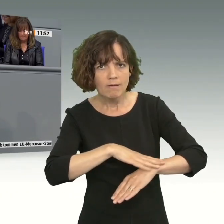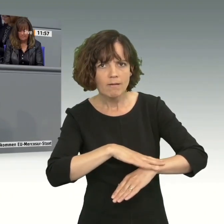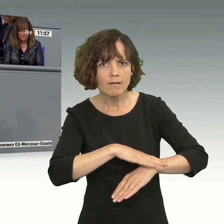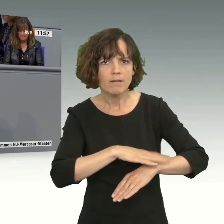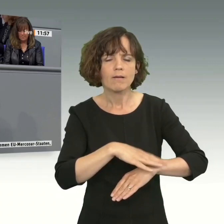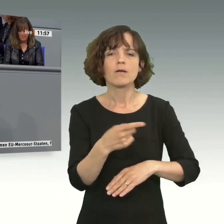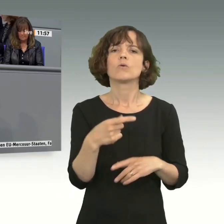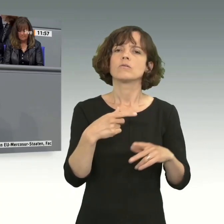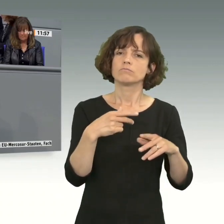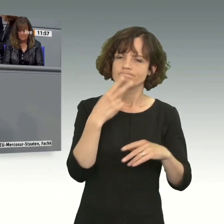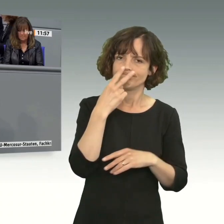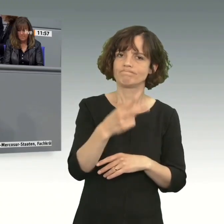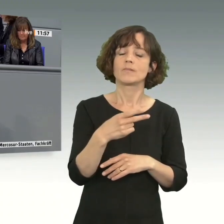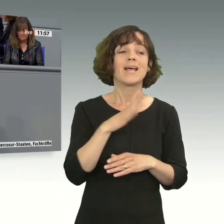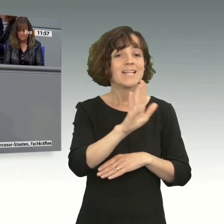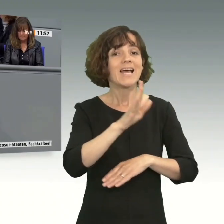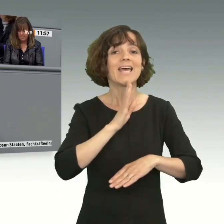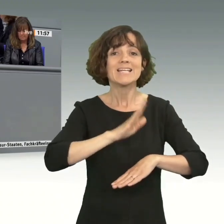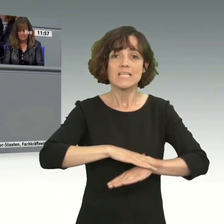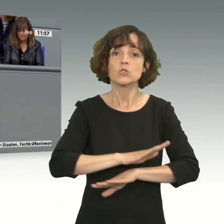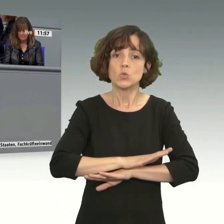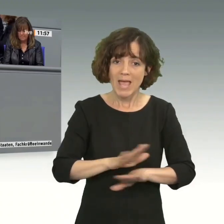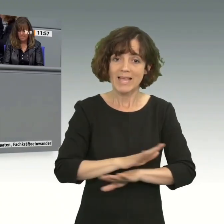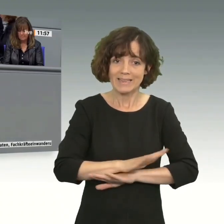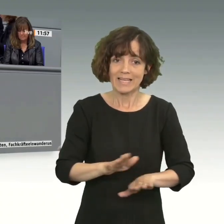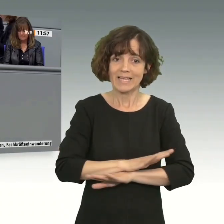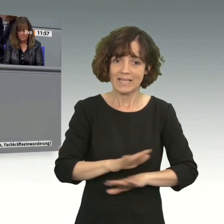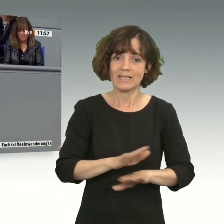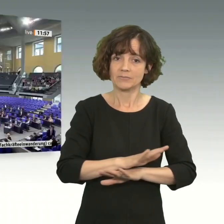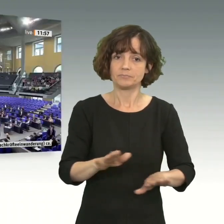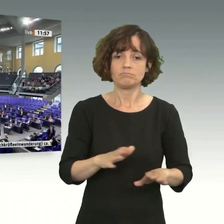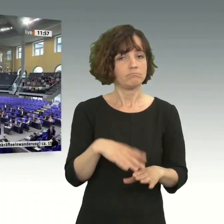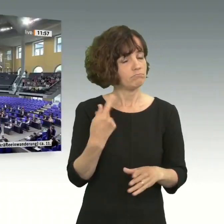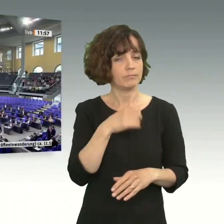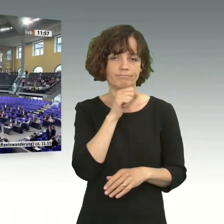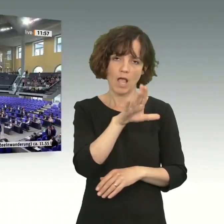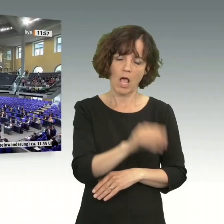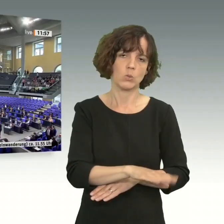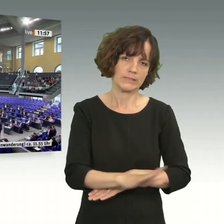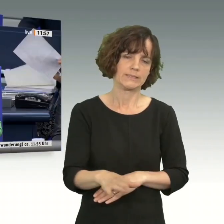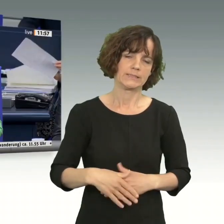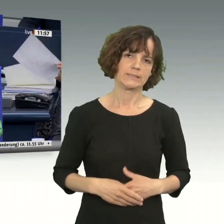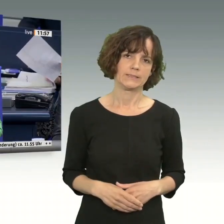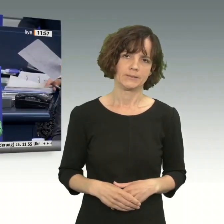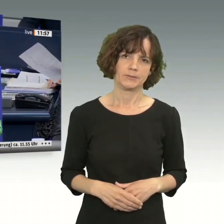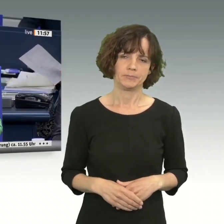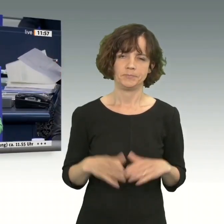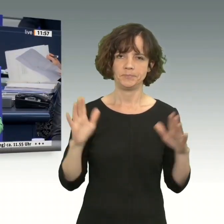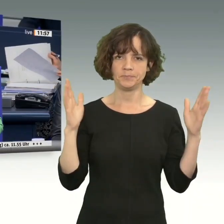politische und wirtschaftliche Abkommen. Ihre Redezeit ist zu Ende und im Zweifelsfall werde ich das Mikrofon abstellen.